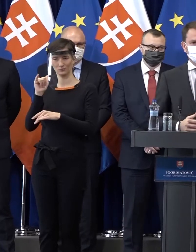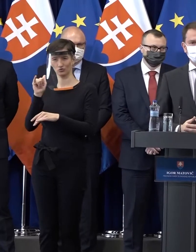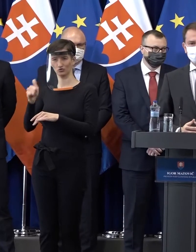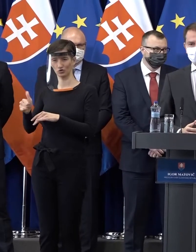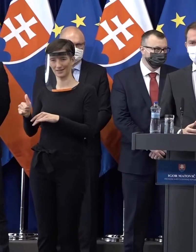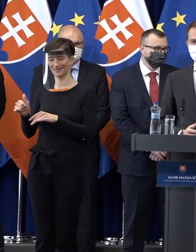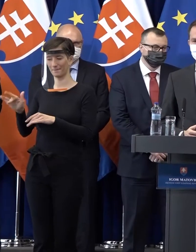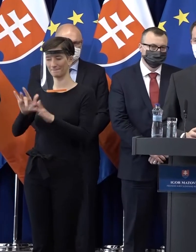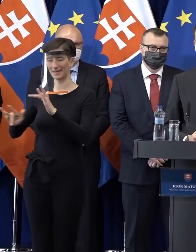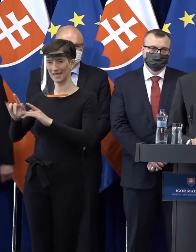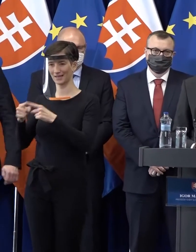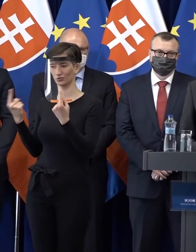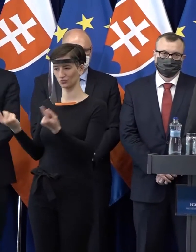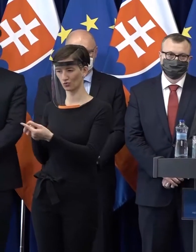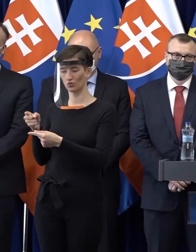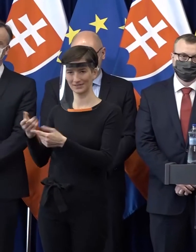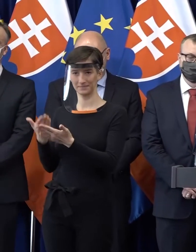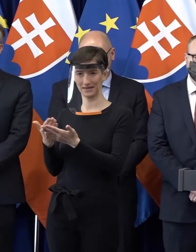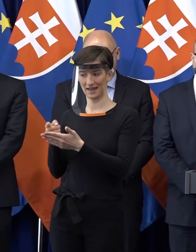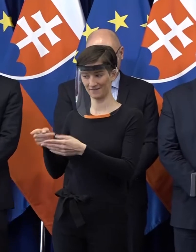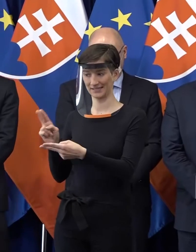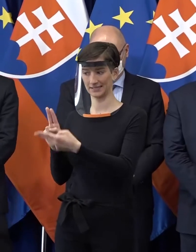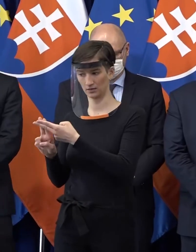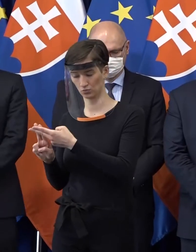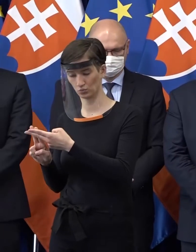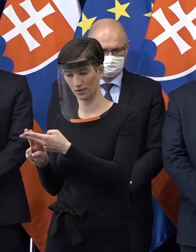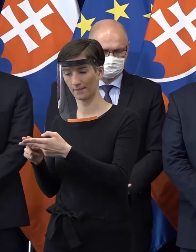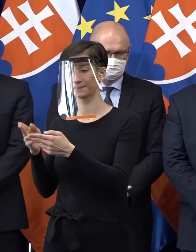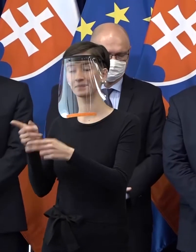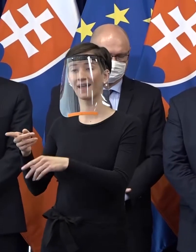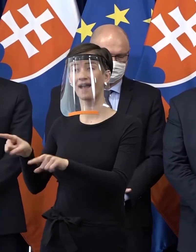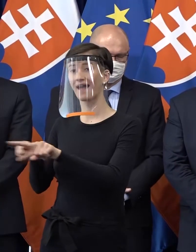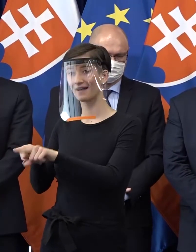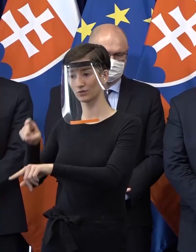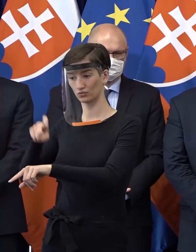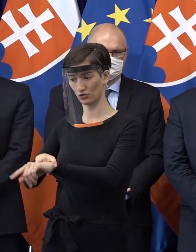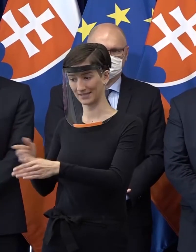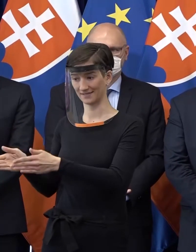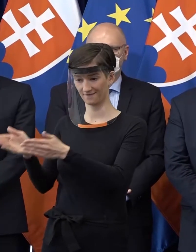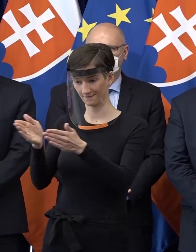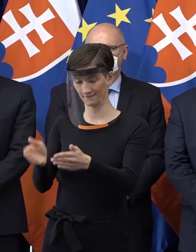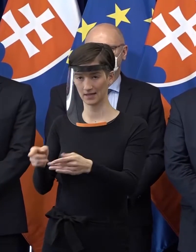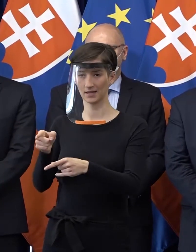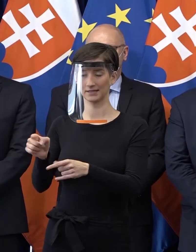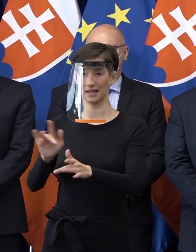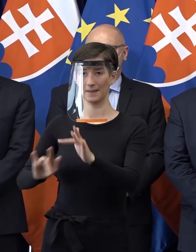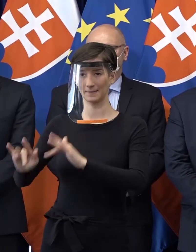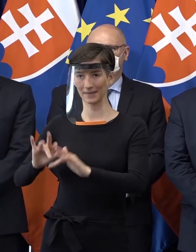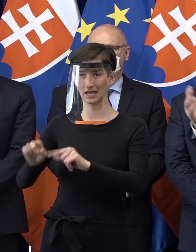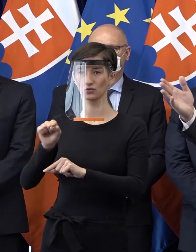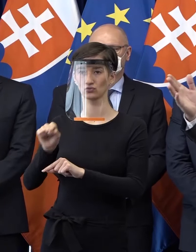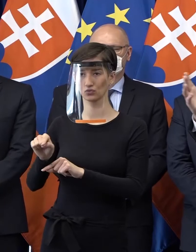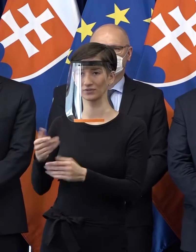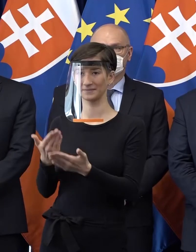s predstaviteľmi zamestnávateľských zväzov. V tom istom čase, vo vedľajšom saloníku, kde sa príjmajú zvyčajne štátne návštevy, sedeli